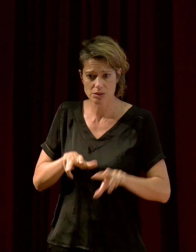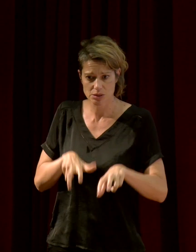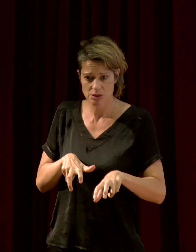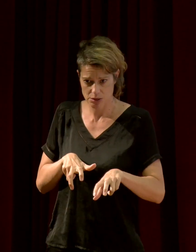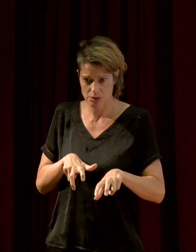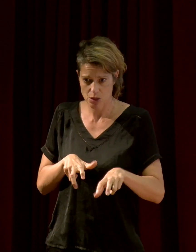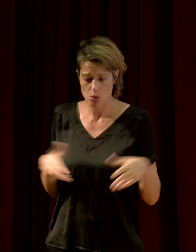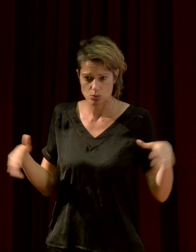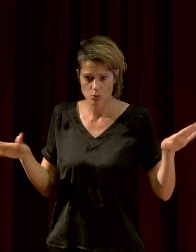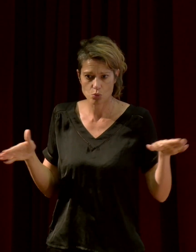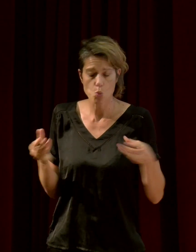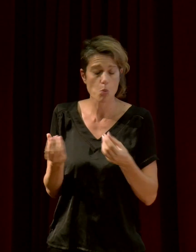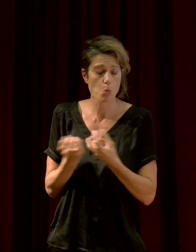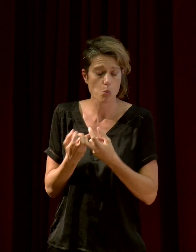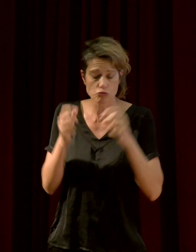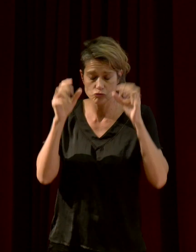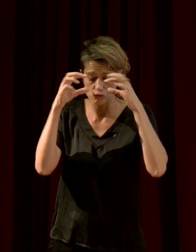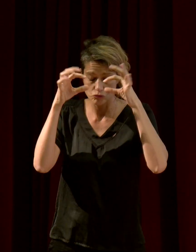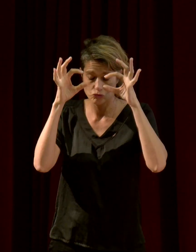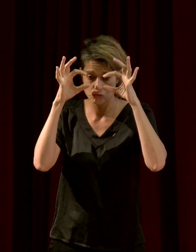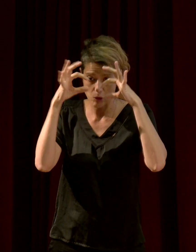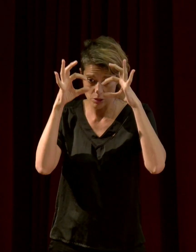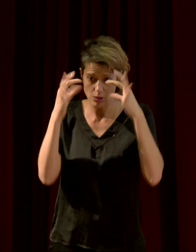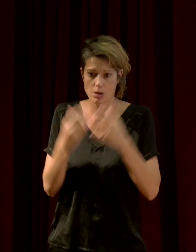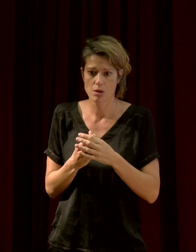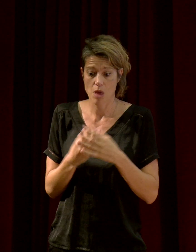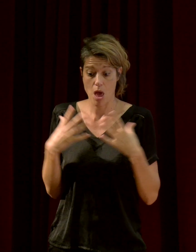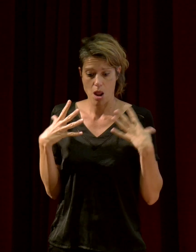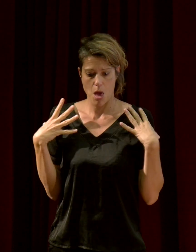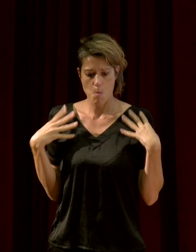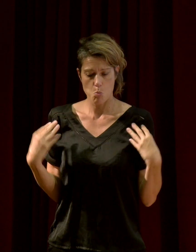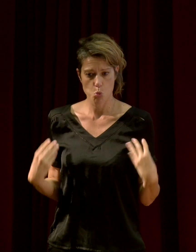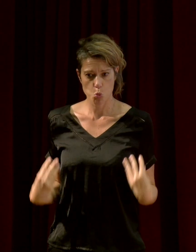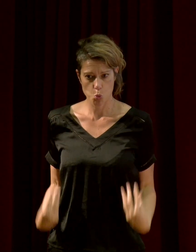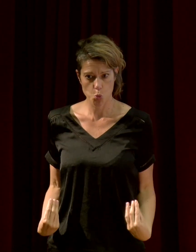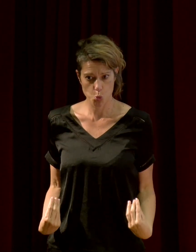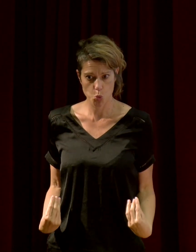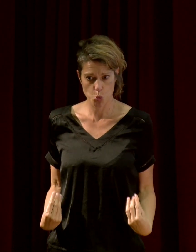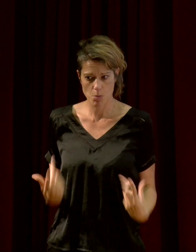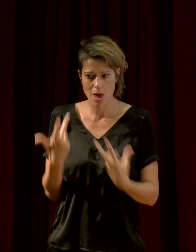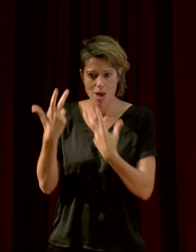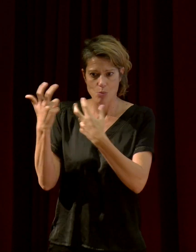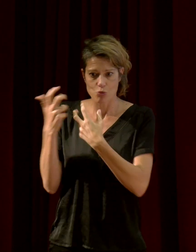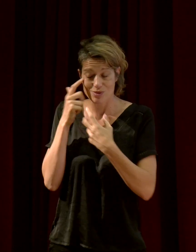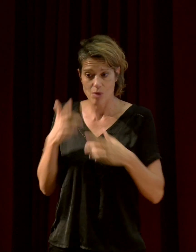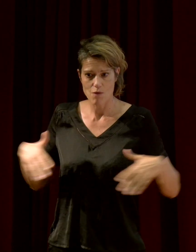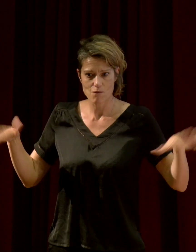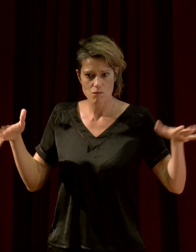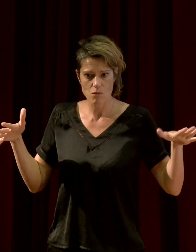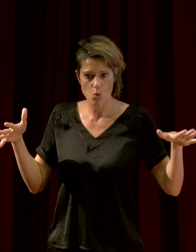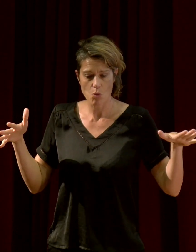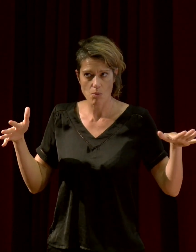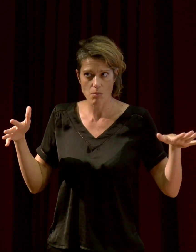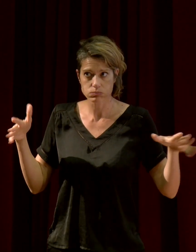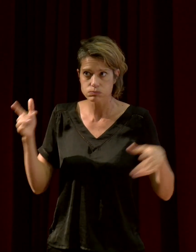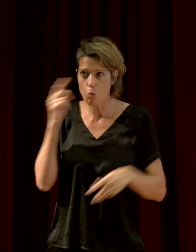absolument. Les chouettes, notamment, ont un plumage qui réduit le bruit aérodynamique. Si vous voyez une